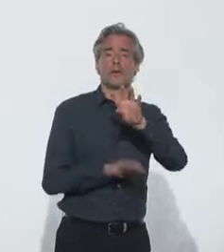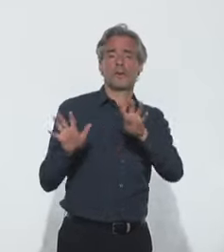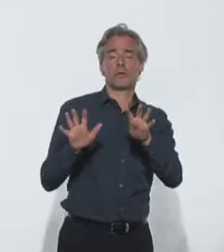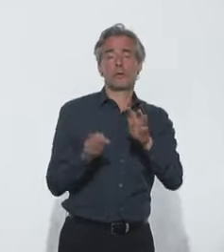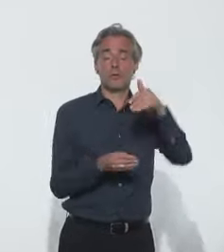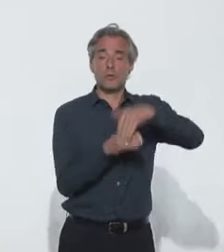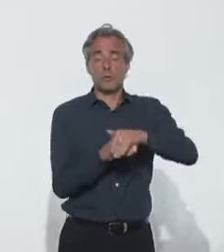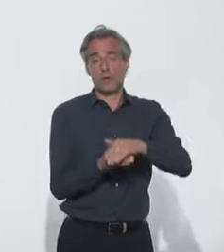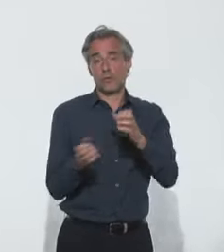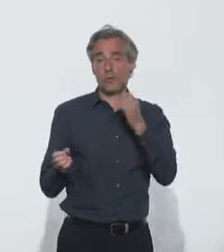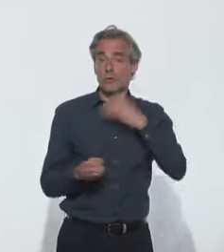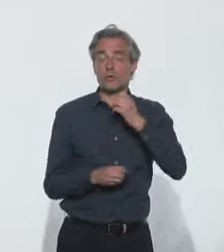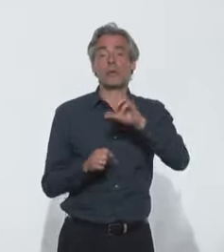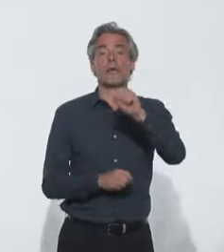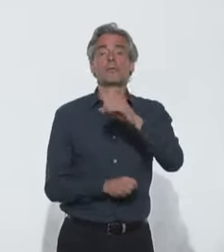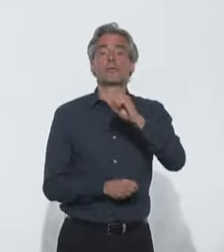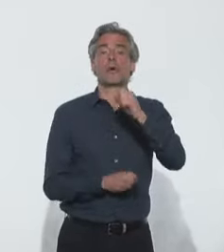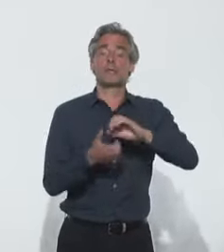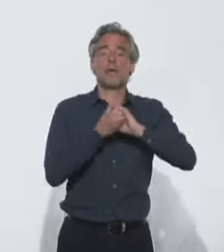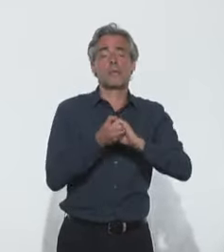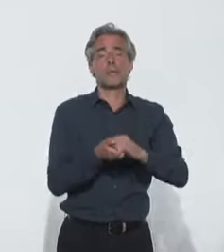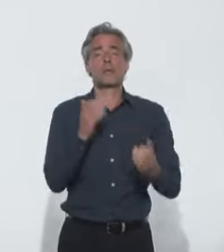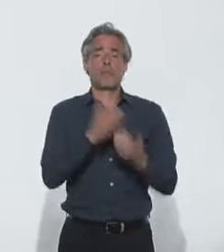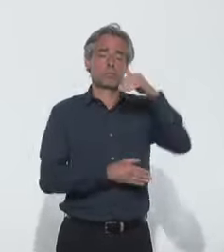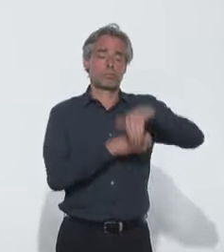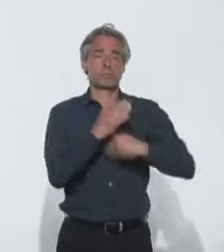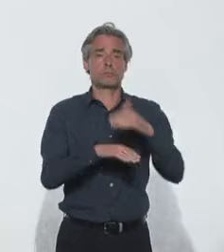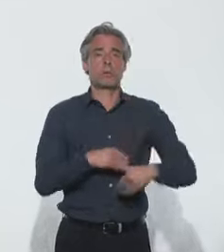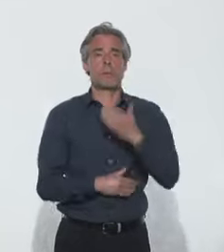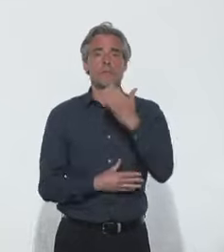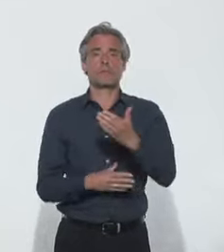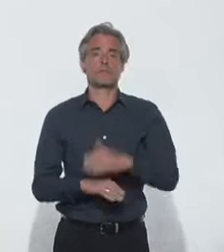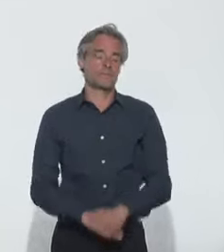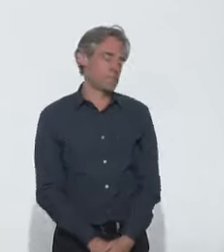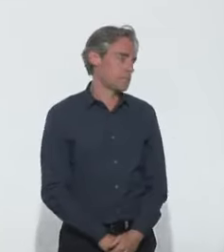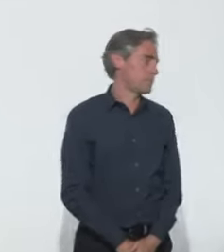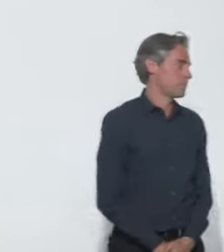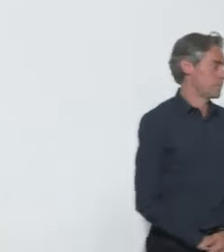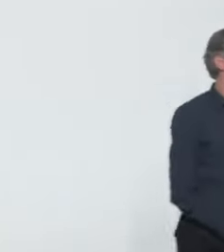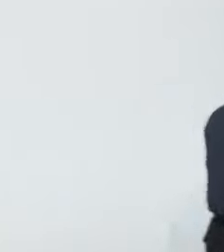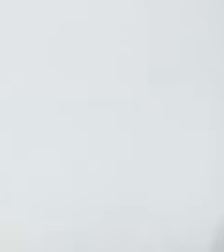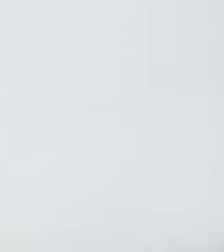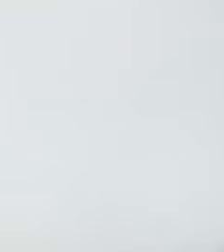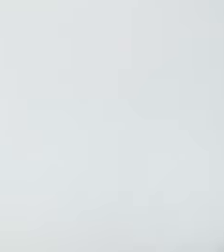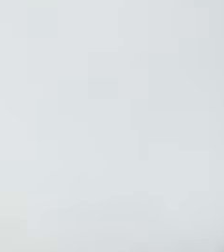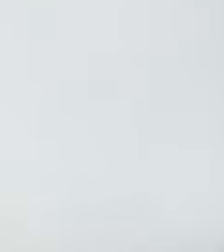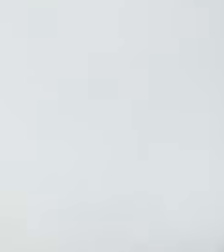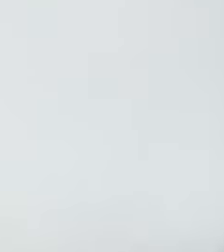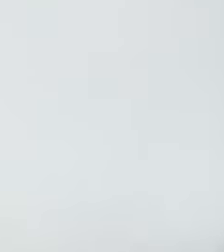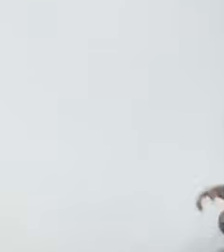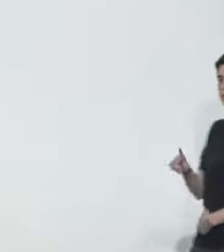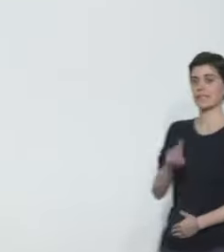SOS Amitié tous les jours, 24h sur 24. Je vous remercie. Une question pour HospiMedia.